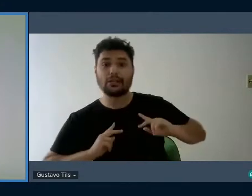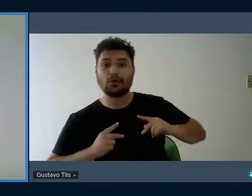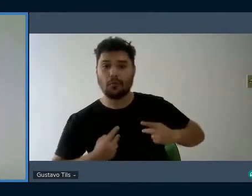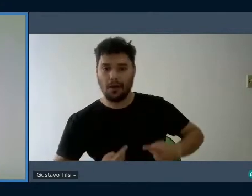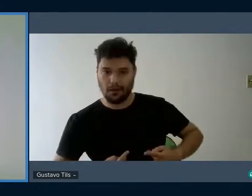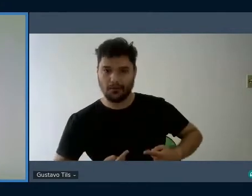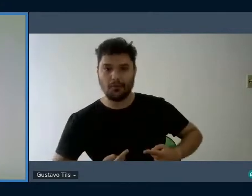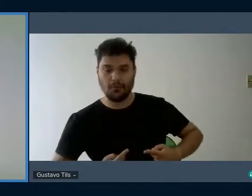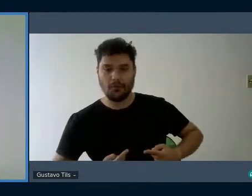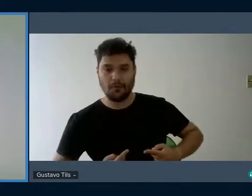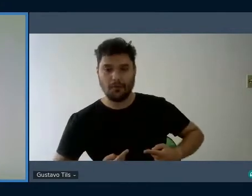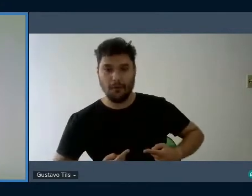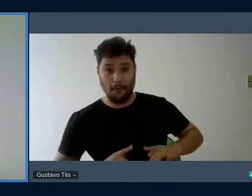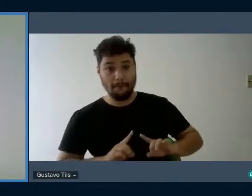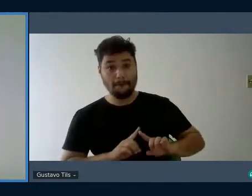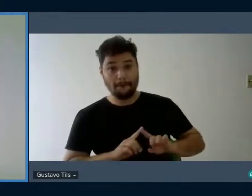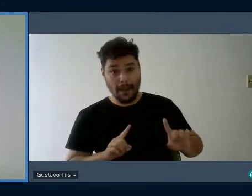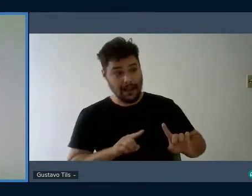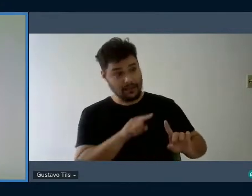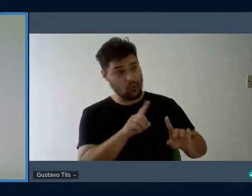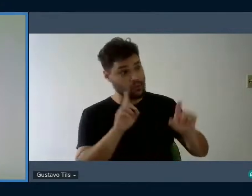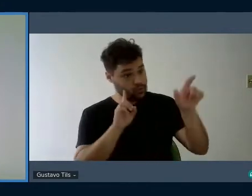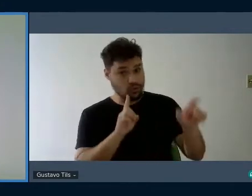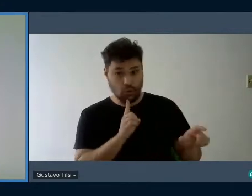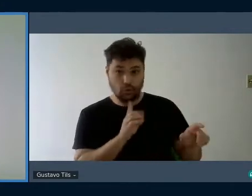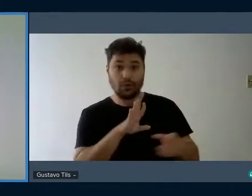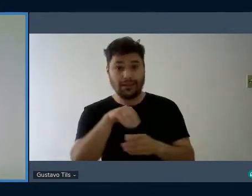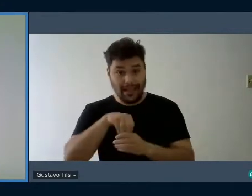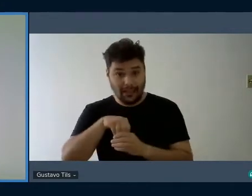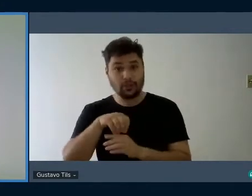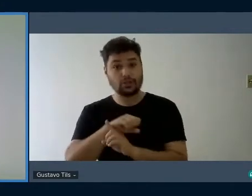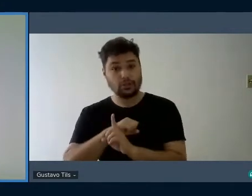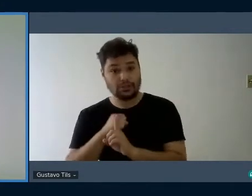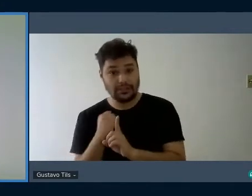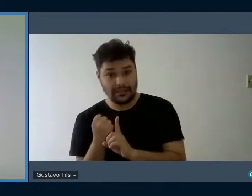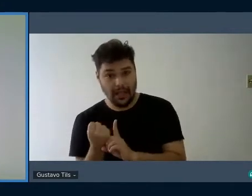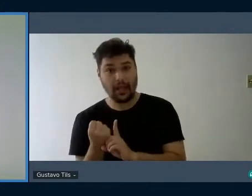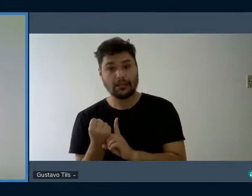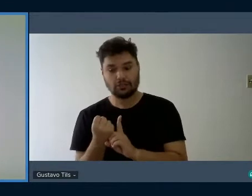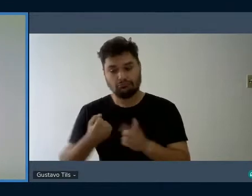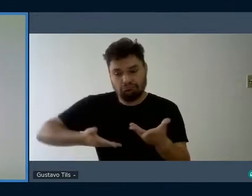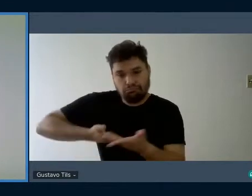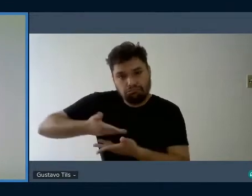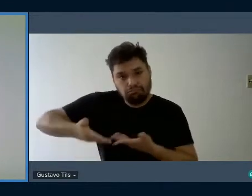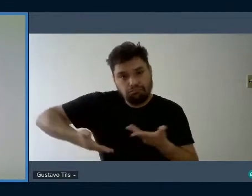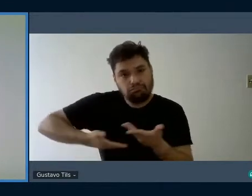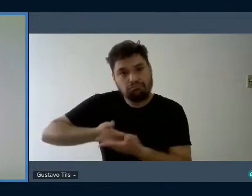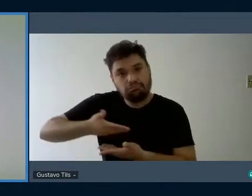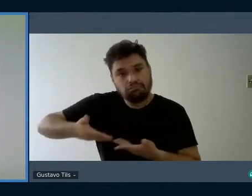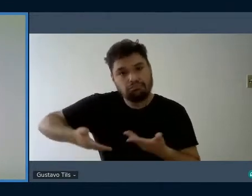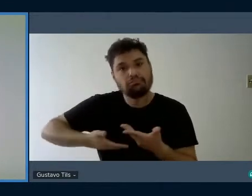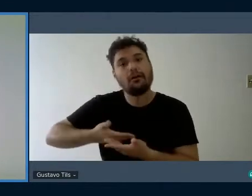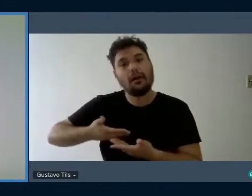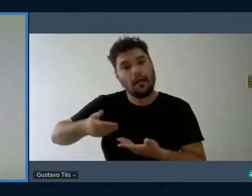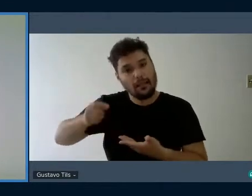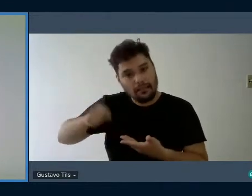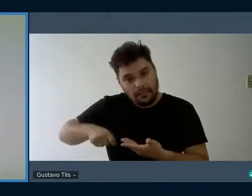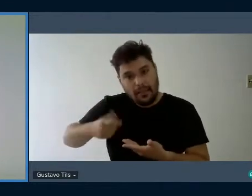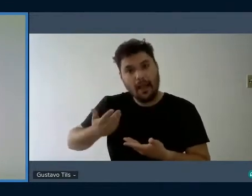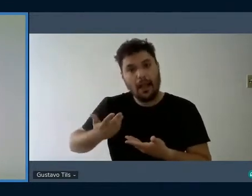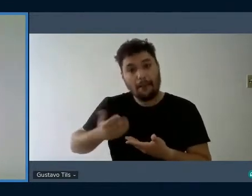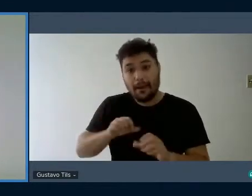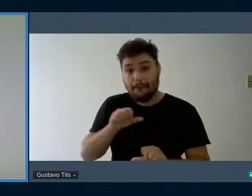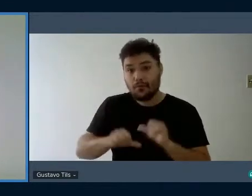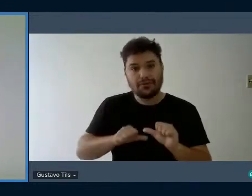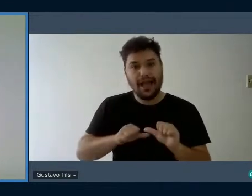sociais positivas que podem surgir no âmbito social por meio da transformação do conceito de